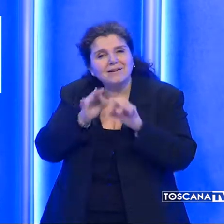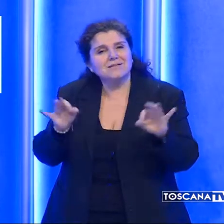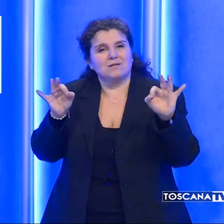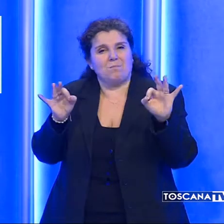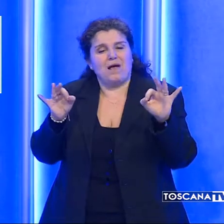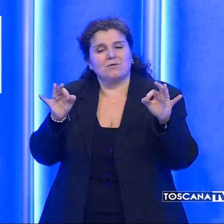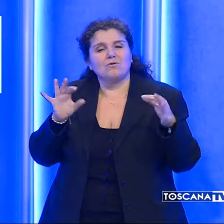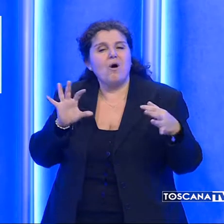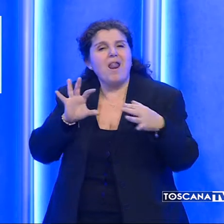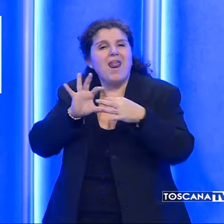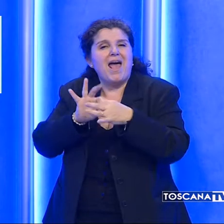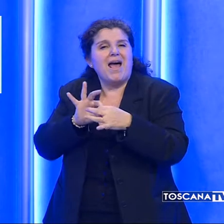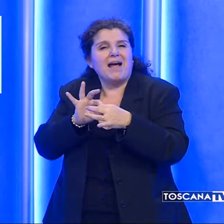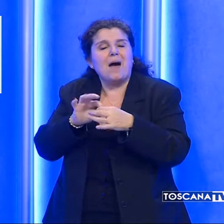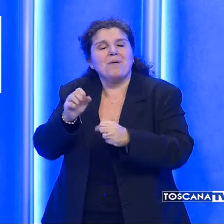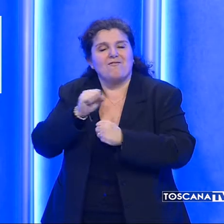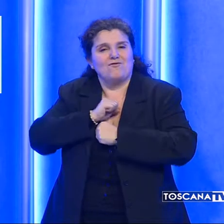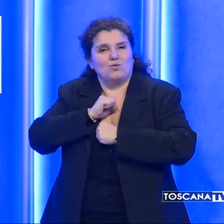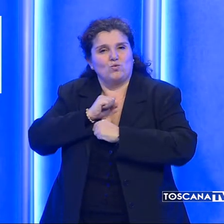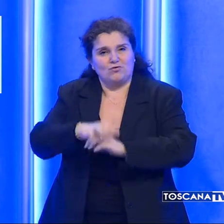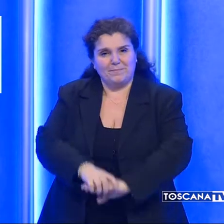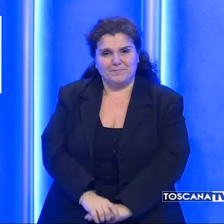il legame e la fiducia».